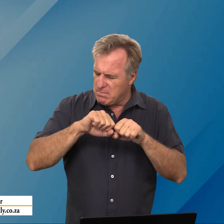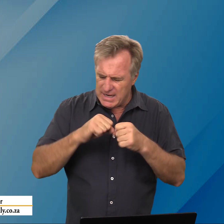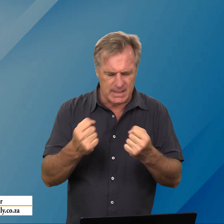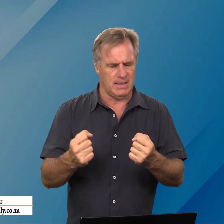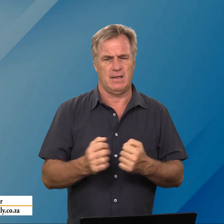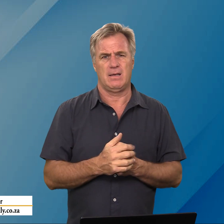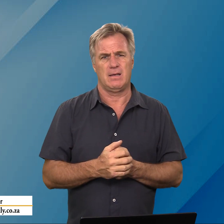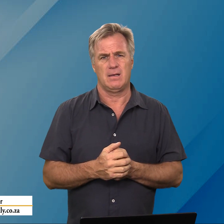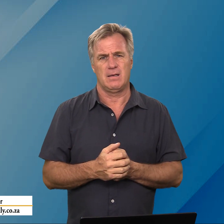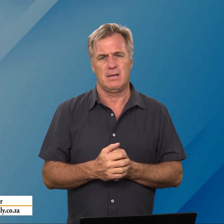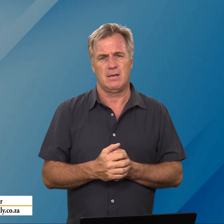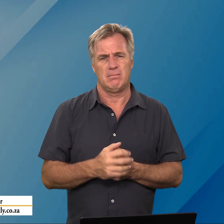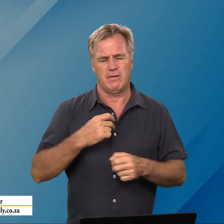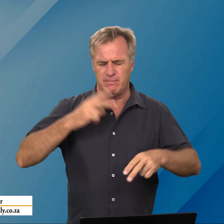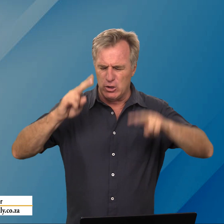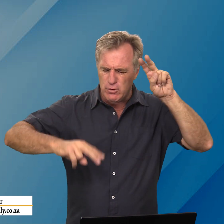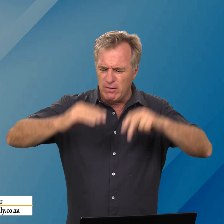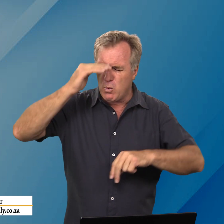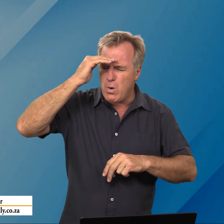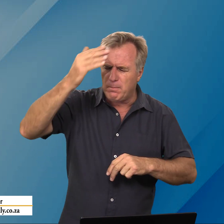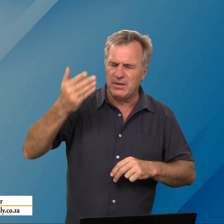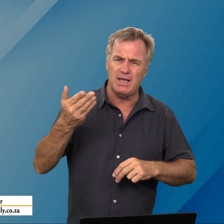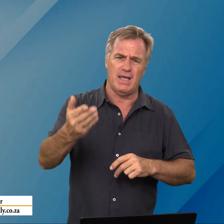breek nie of my nieuwe hoop te gee